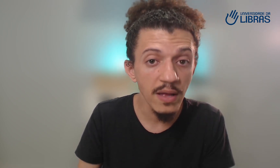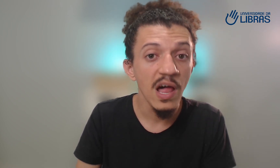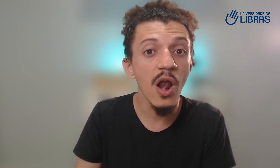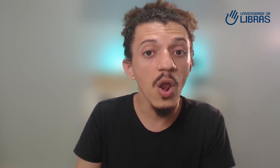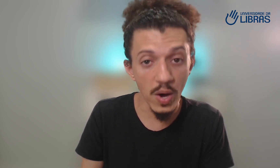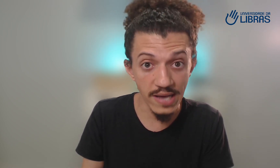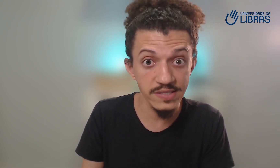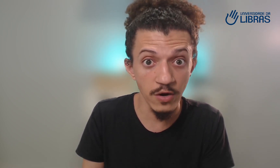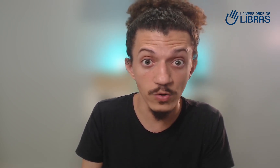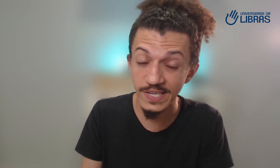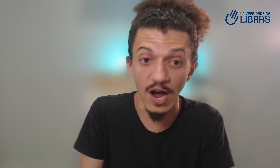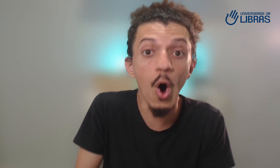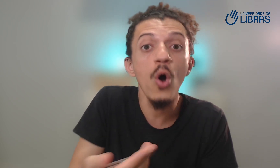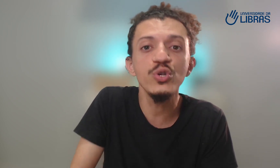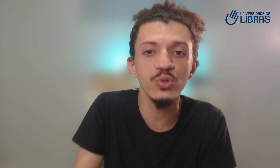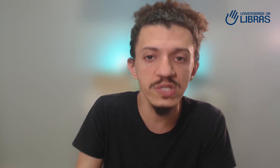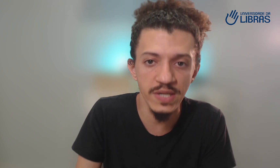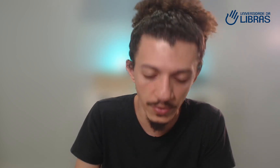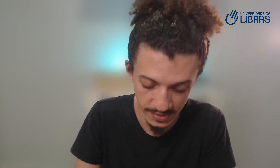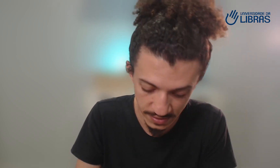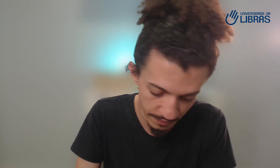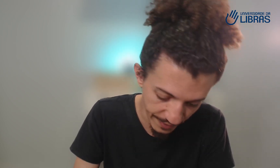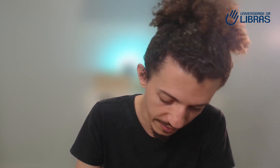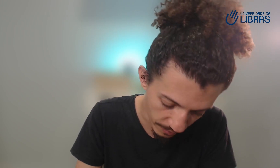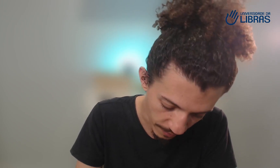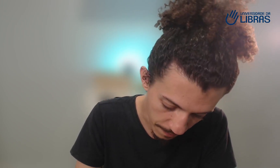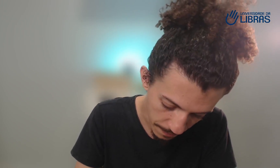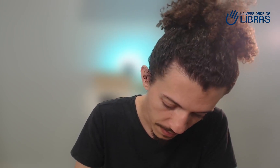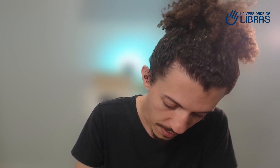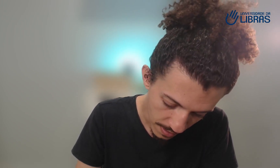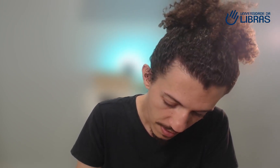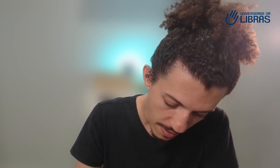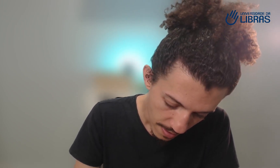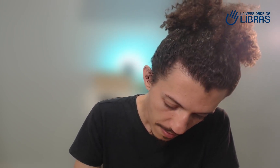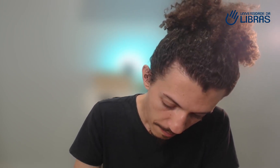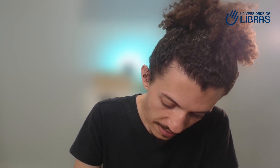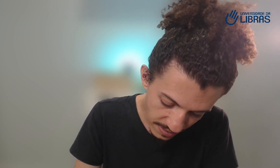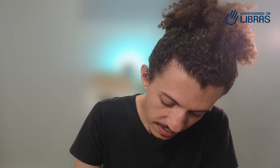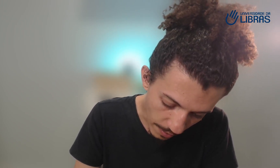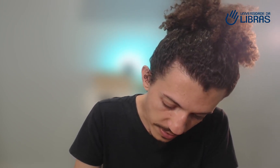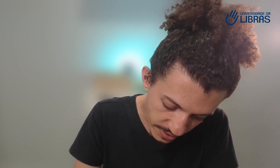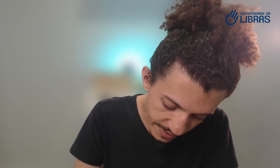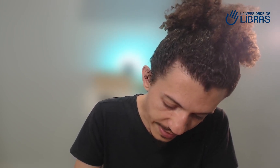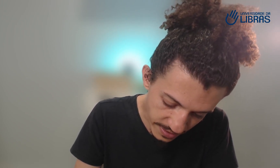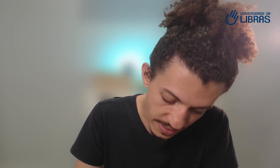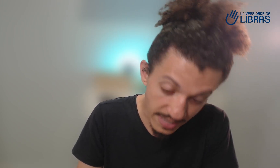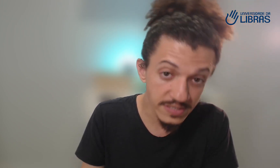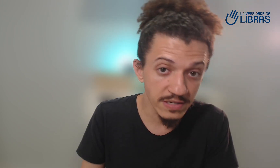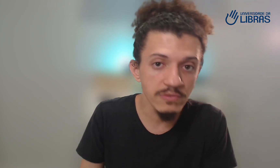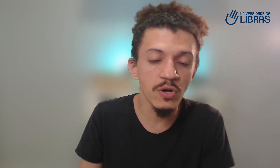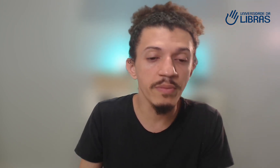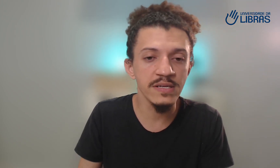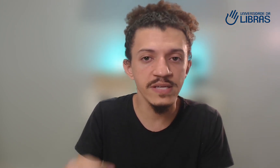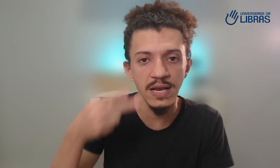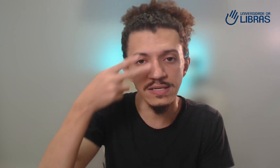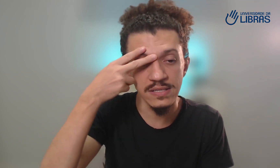locação. Ou seja, onde o sinal está sendo feito. Mas então a gente tem as sobrancelhas